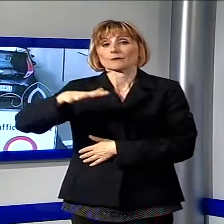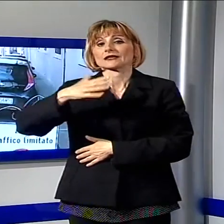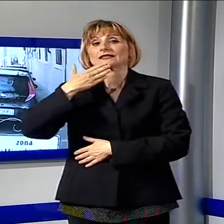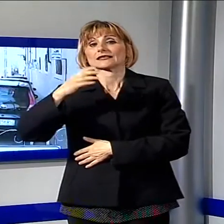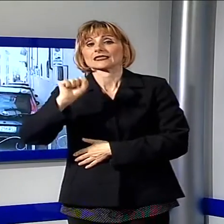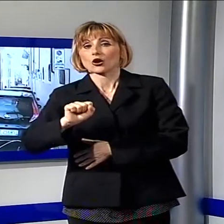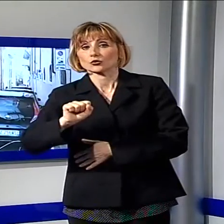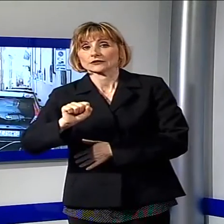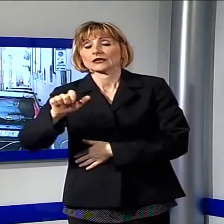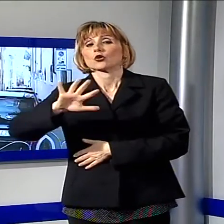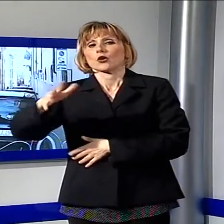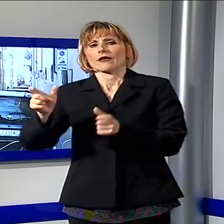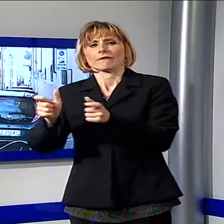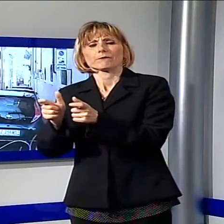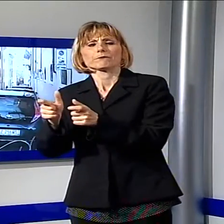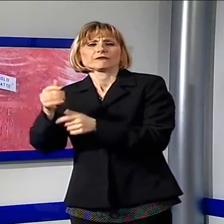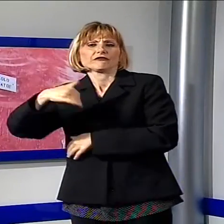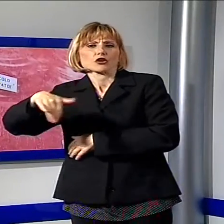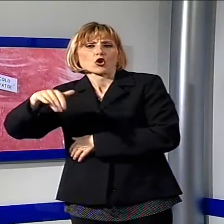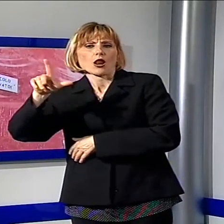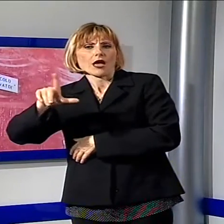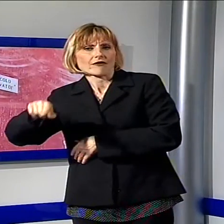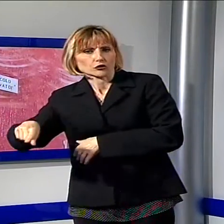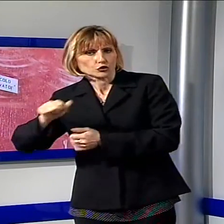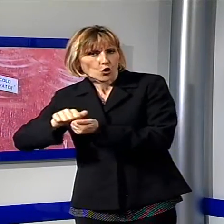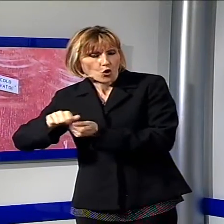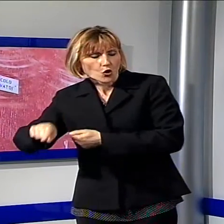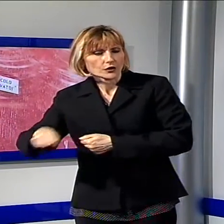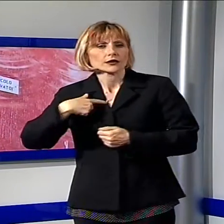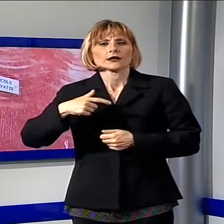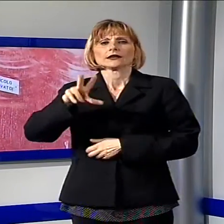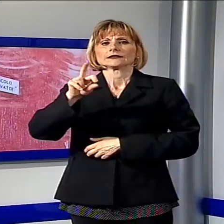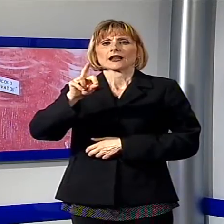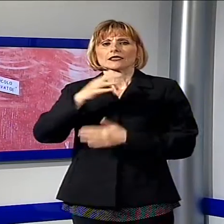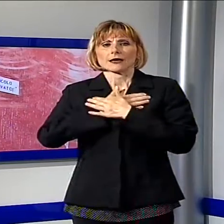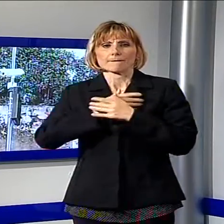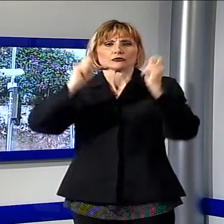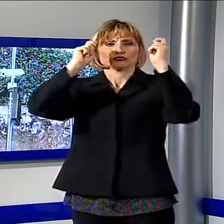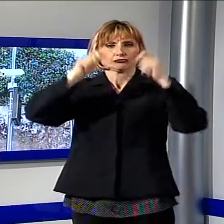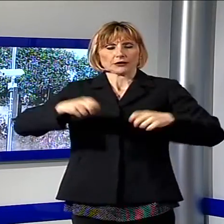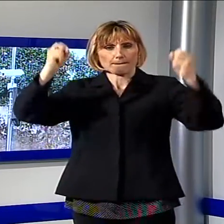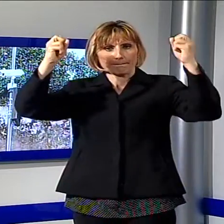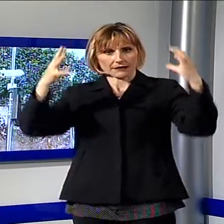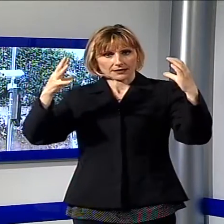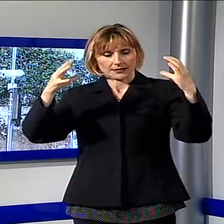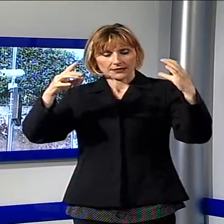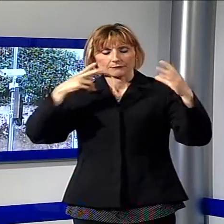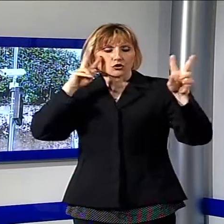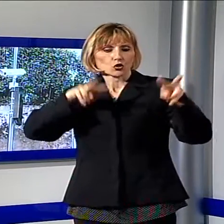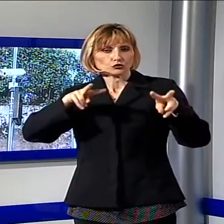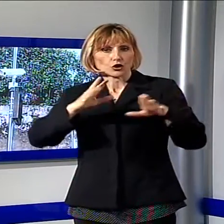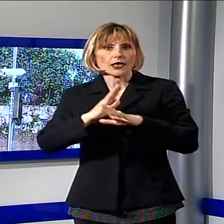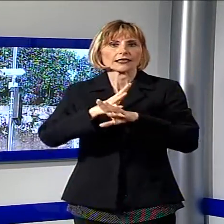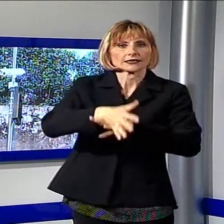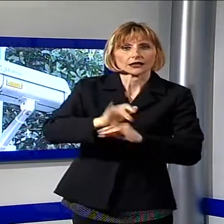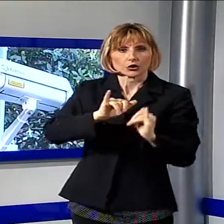Sant'Agostino e l'altra in vicolo Lavatoi che si accenderanno dal lunedì 30 maggio per vigilare sulle auto in entrata in uscita